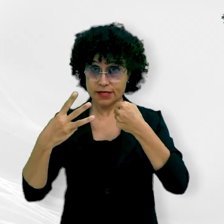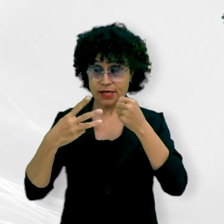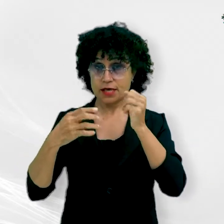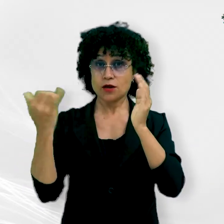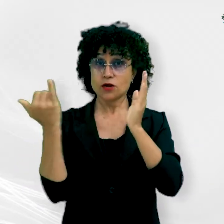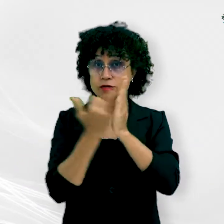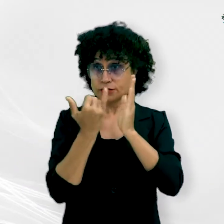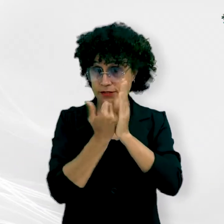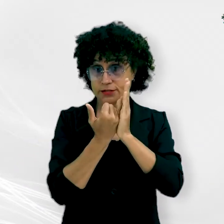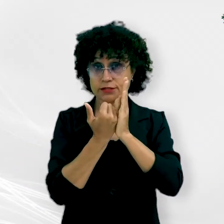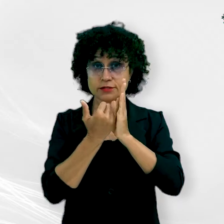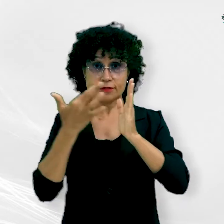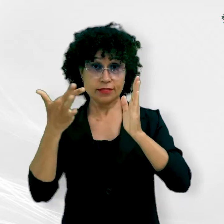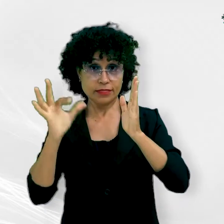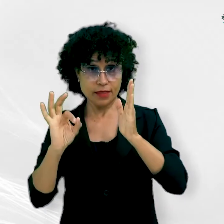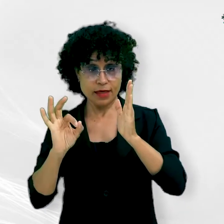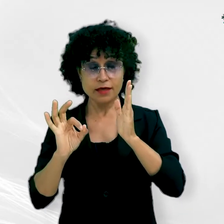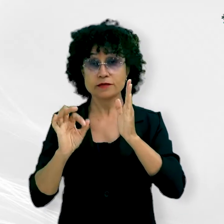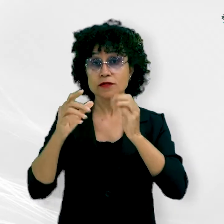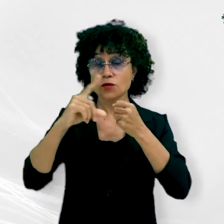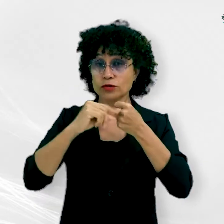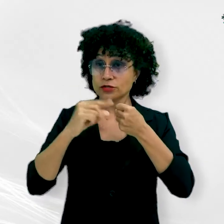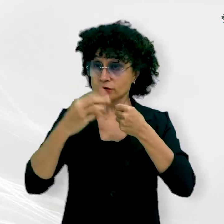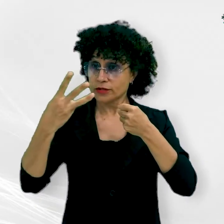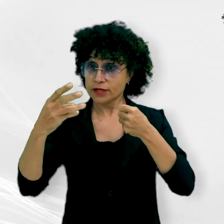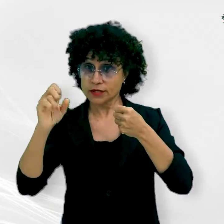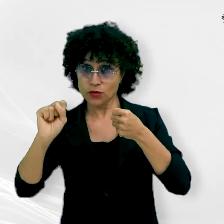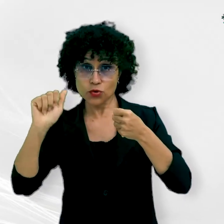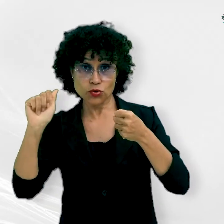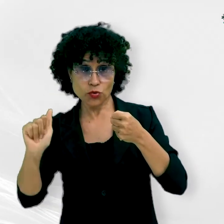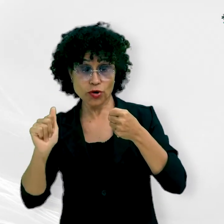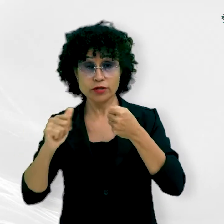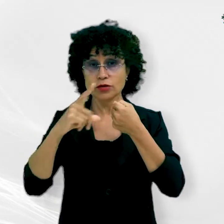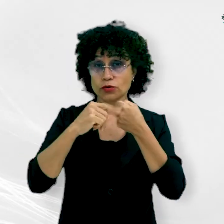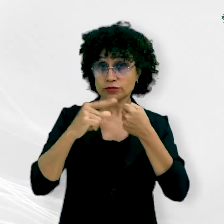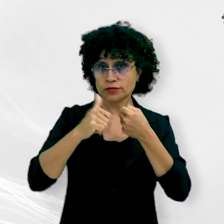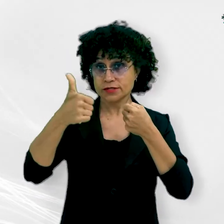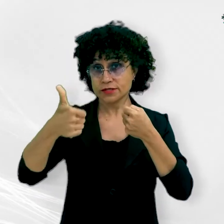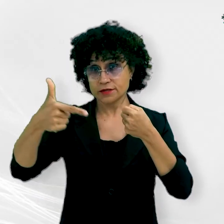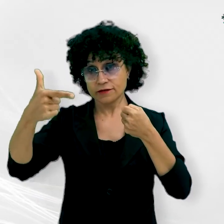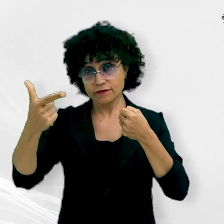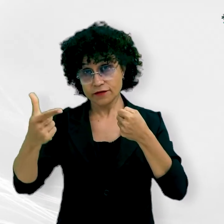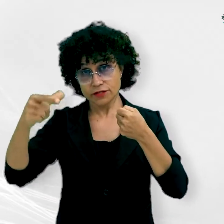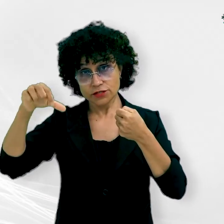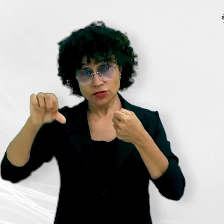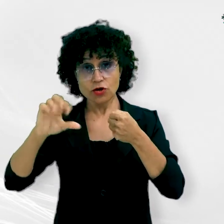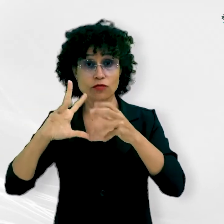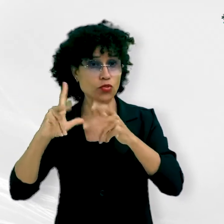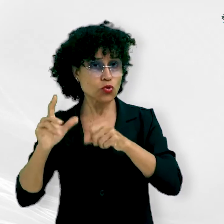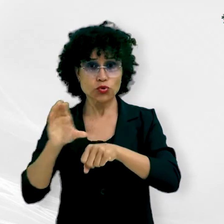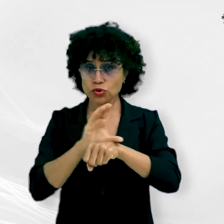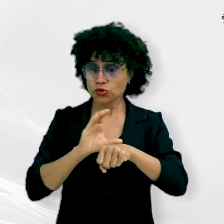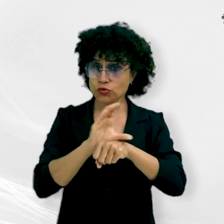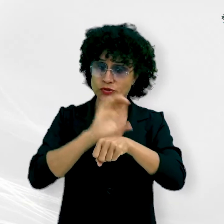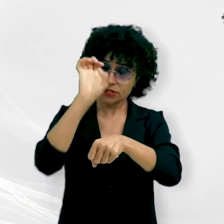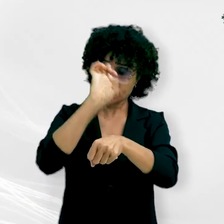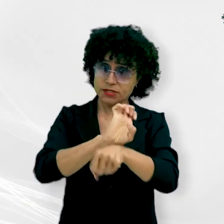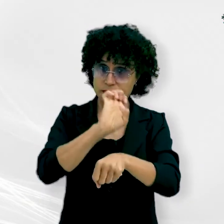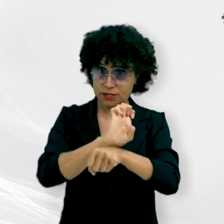4º, o artigo 10 caput, ao artigo 38-A e ao artigo 129 caput, todos da Constituição do